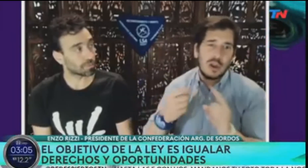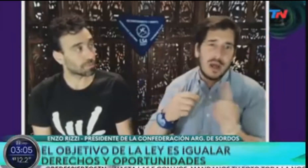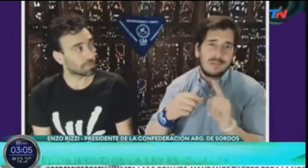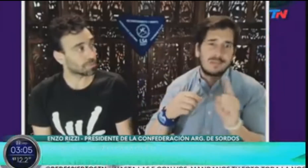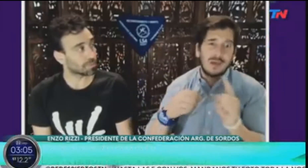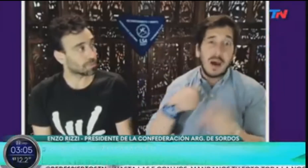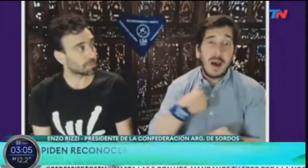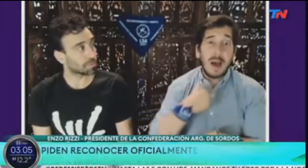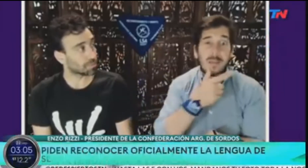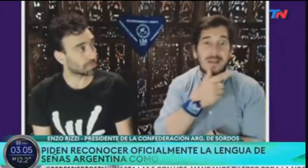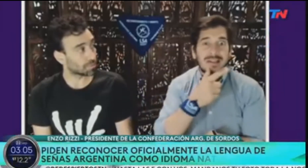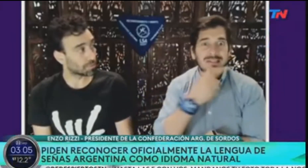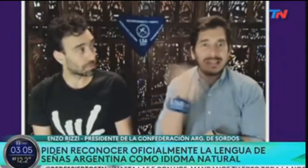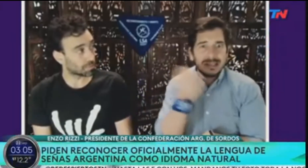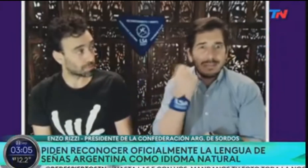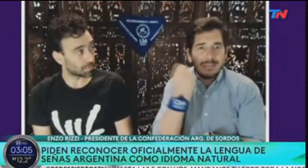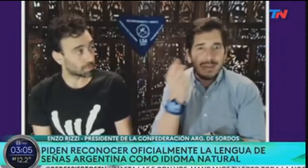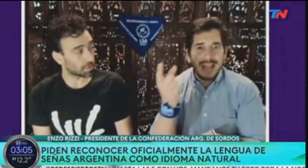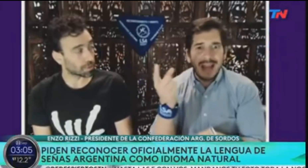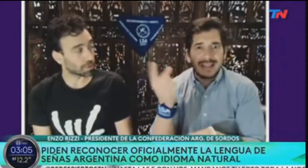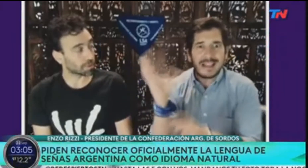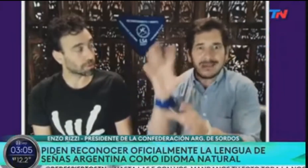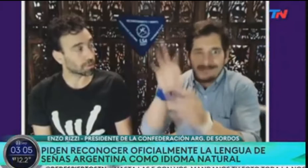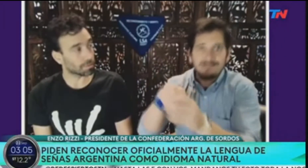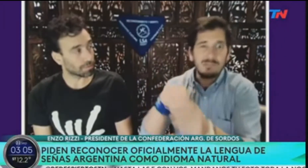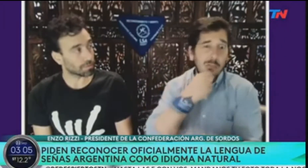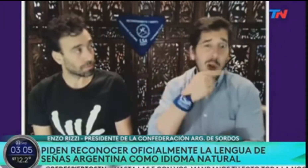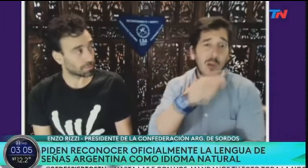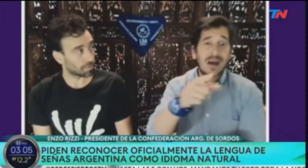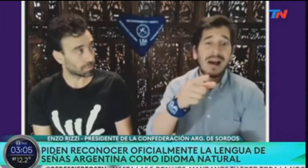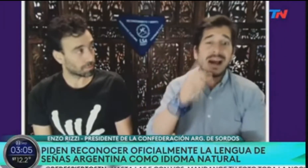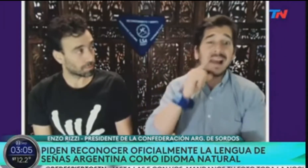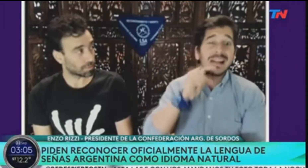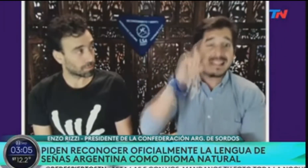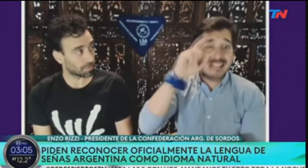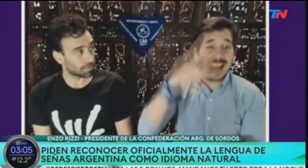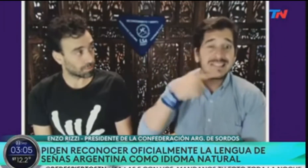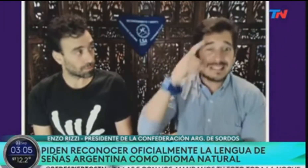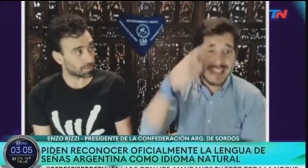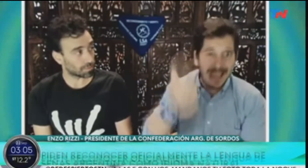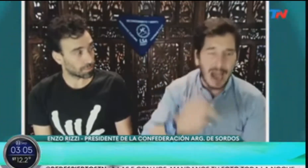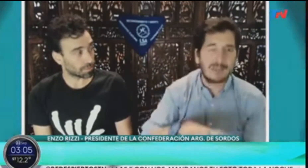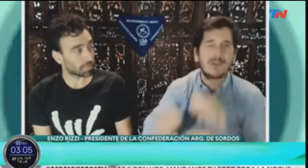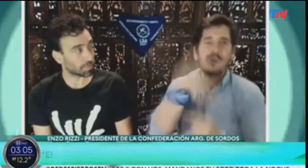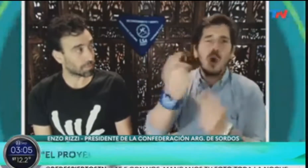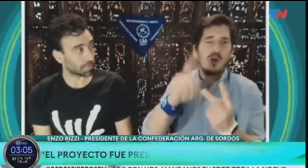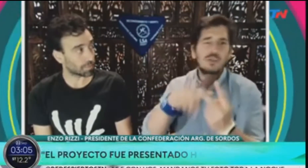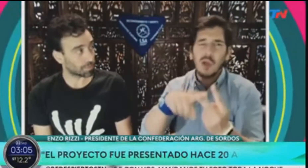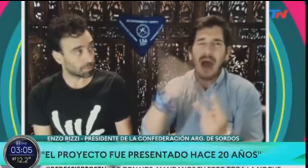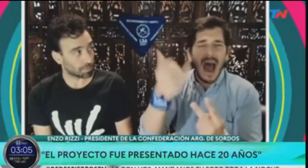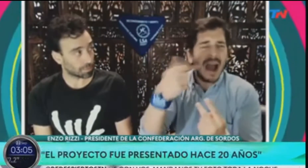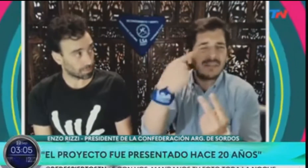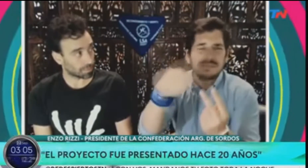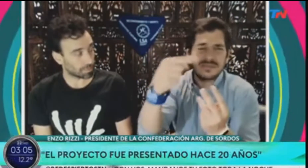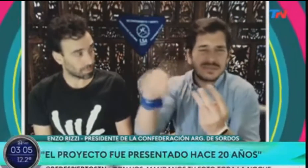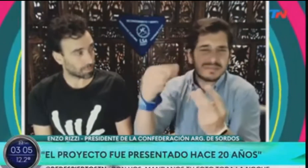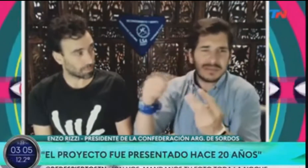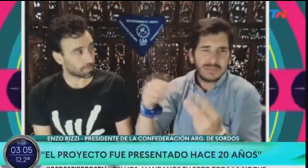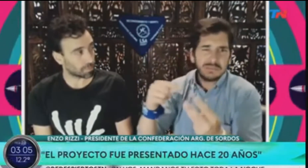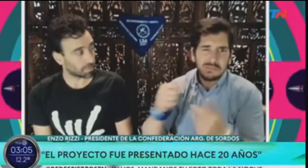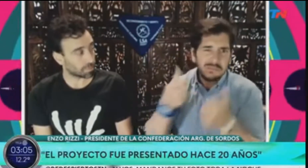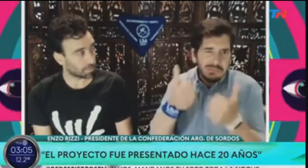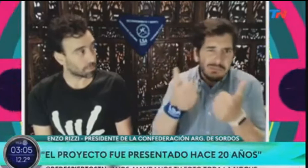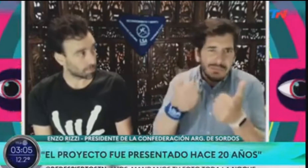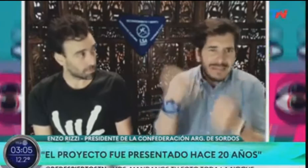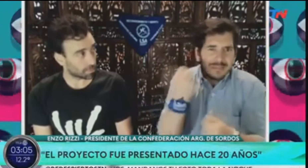Porque es la única forma de que funciona bien, porque la verdad es que muchas veces no funciona bien. Por ejemplo, esto que decís de Intersea,